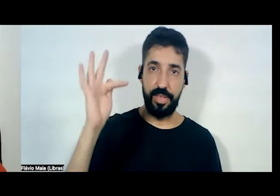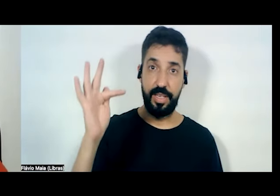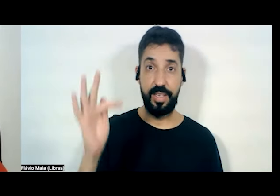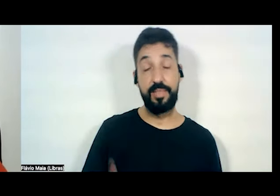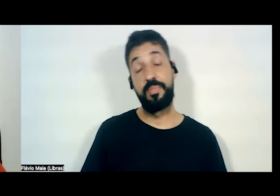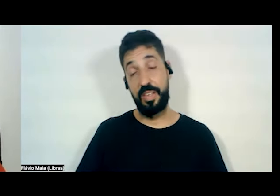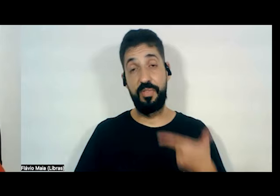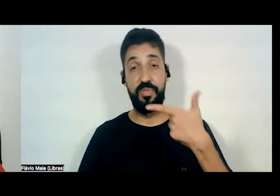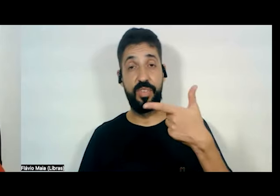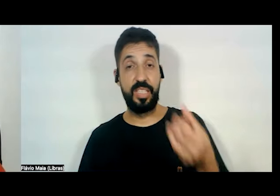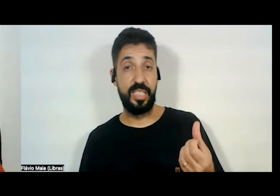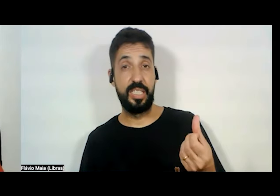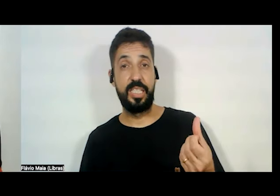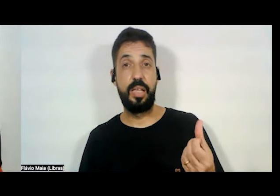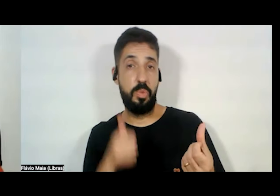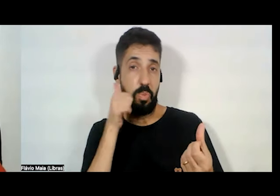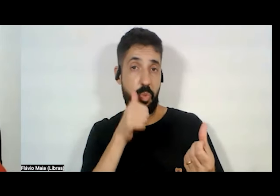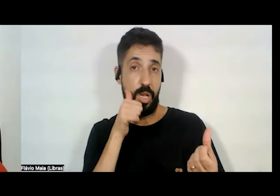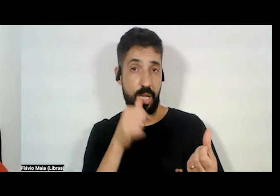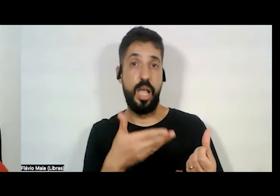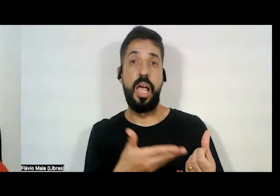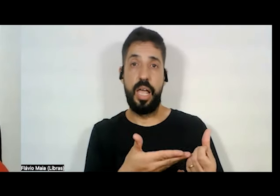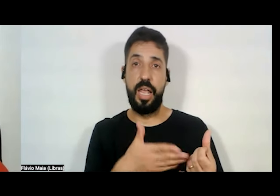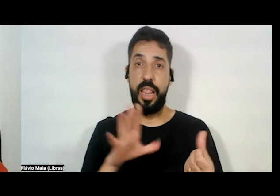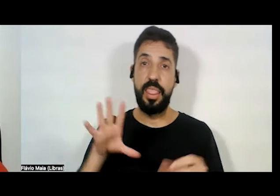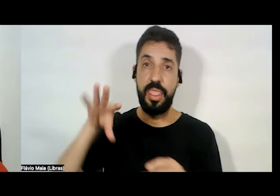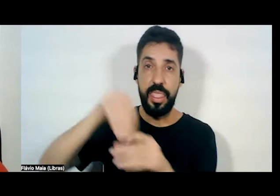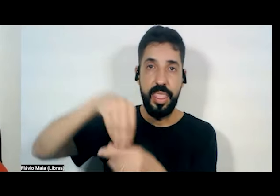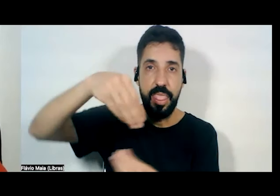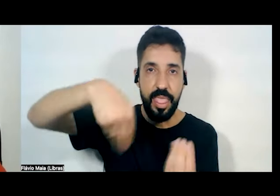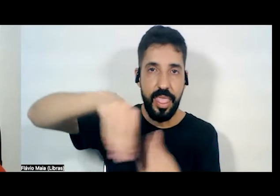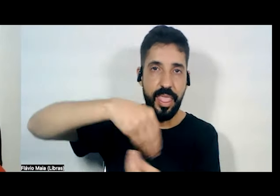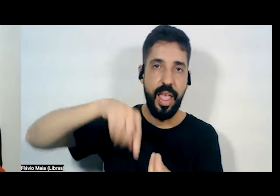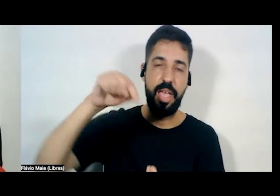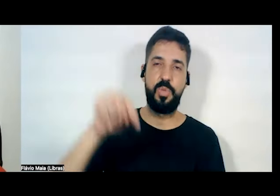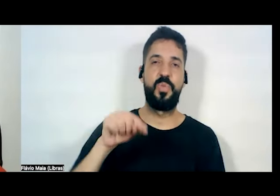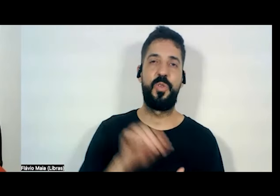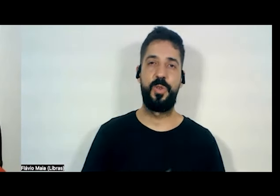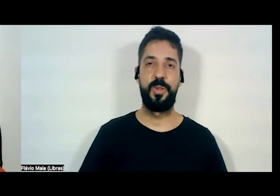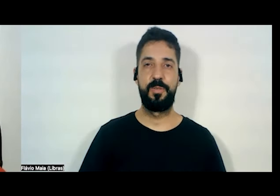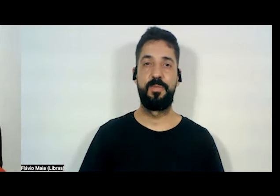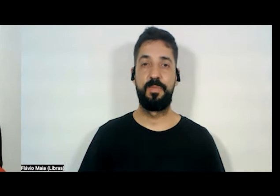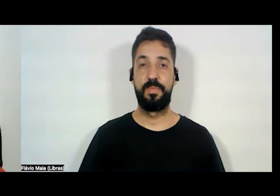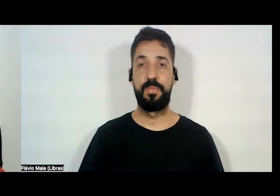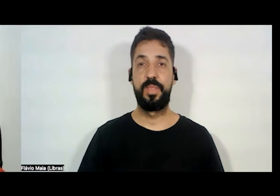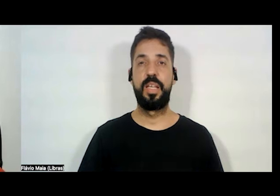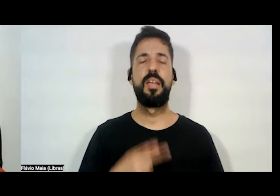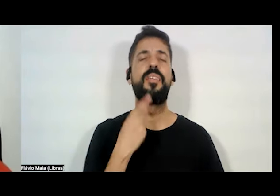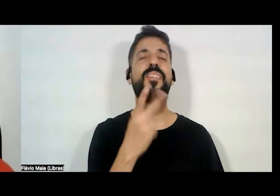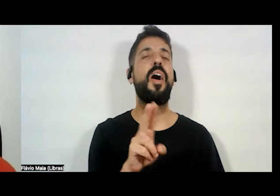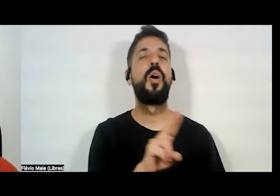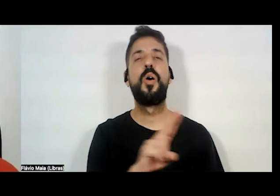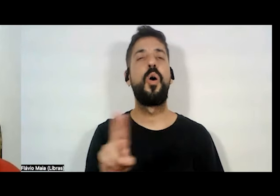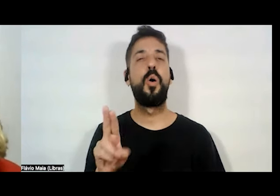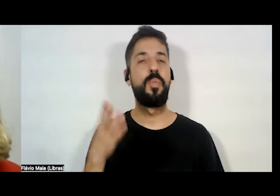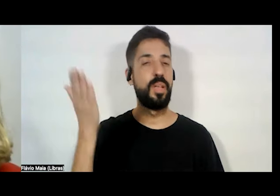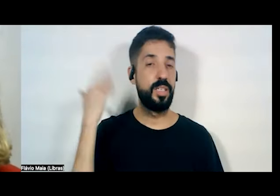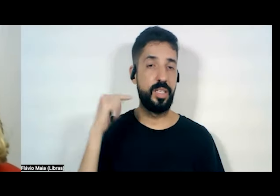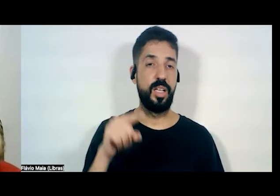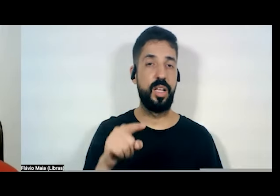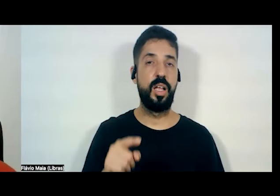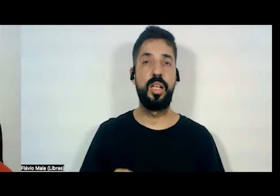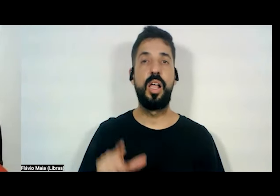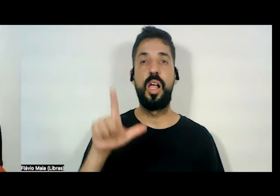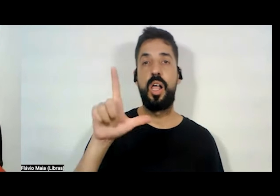mulheres no meio deste parlamento, que se chamou publicamente de lobby